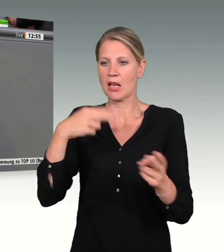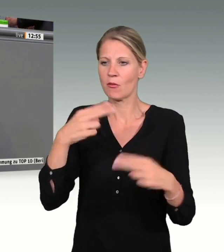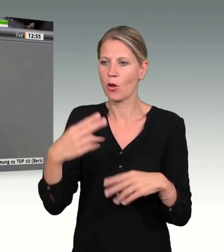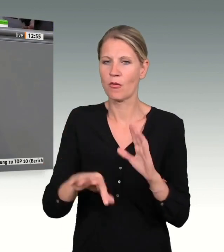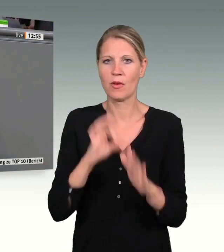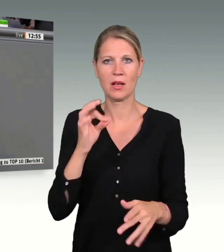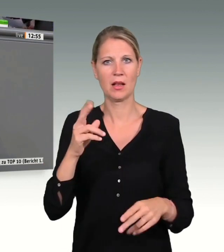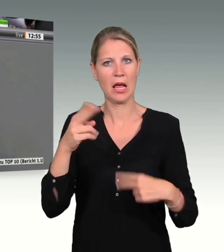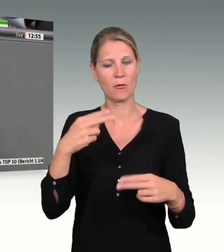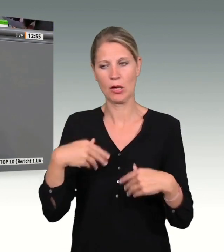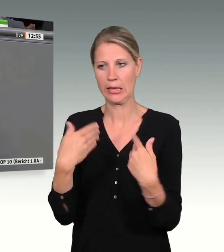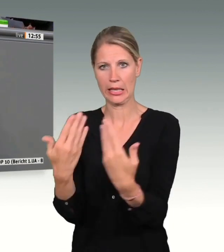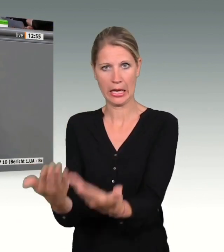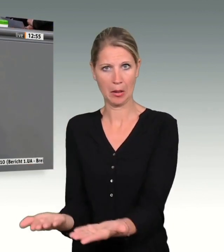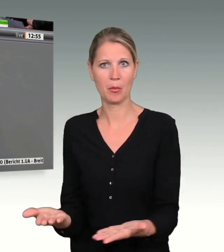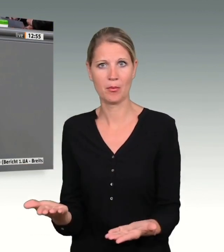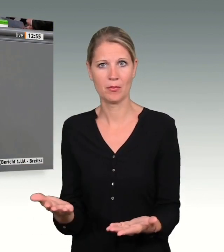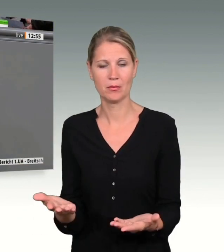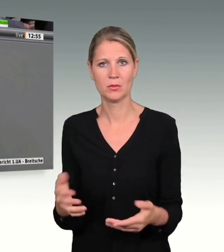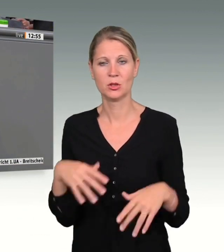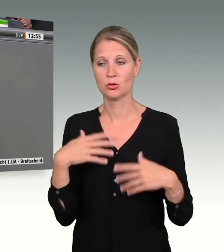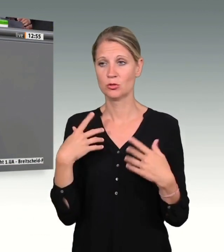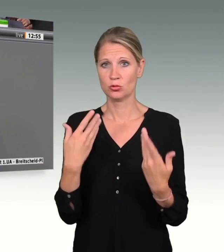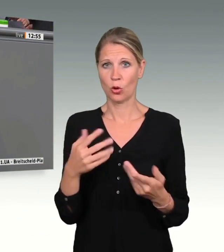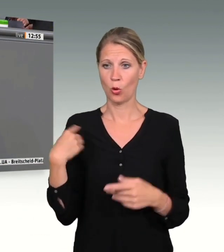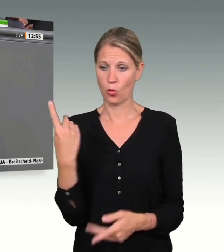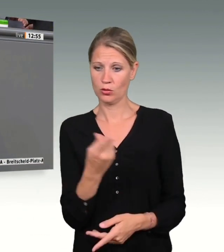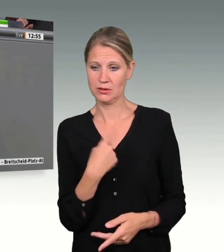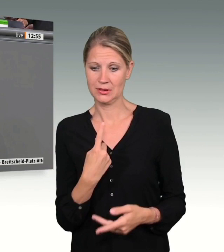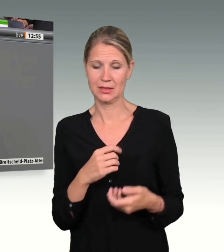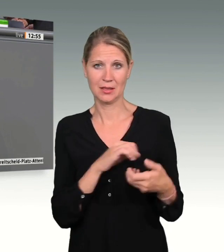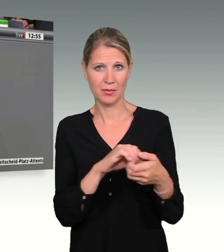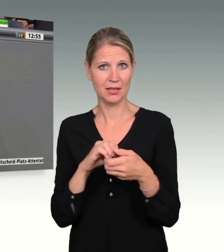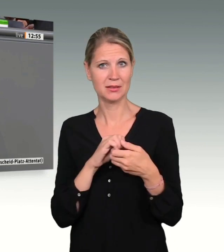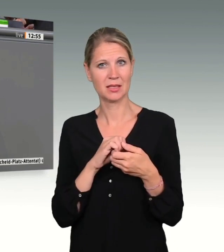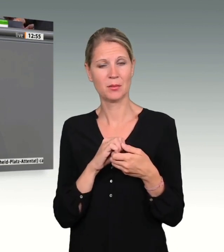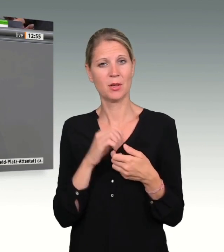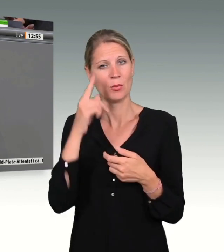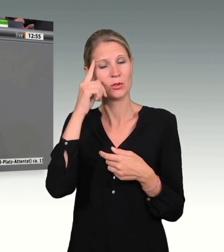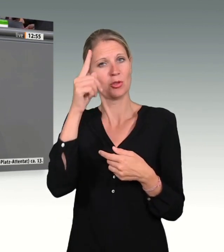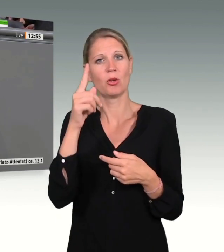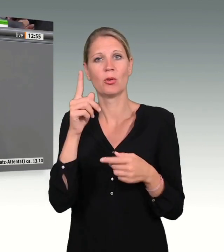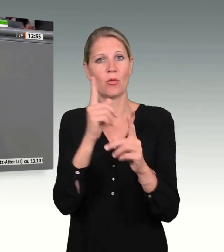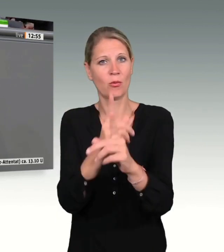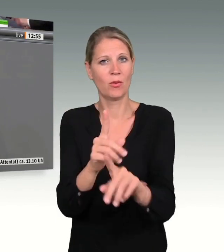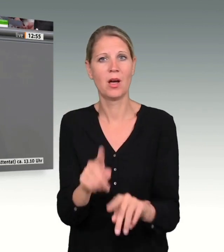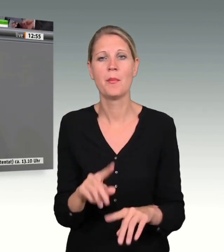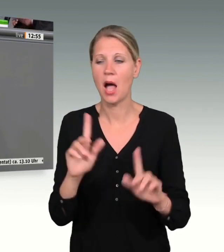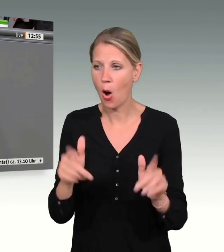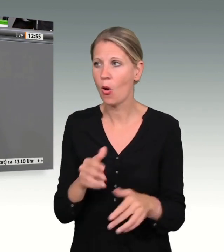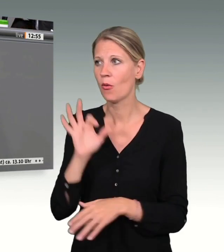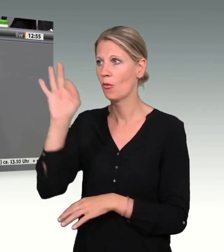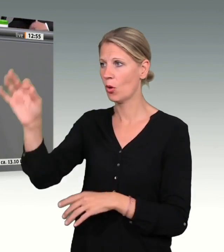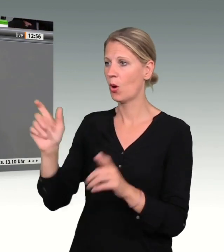gemeinsamen Überzeugung schuldig sind, aber vor allen Dingen auch den Opfern und ihren Angehörigen,